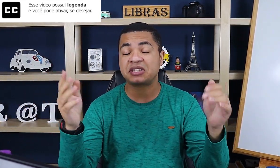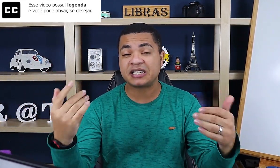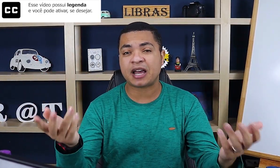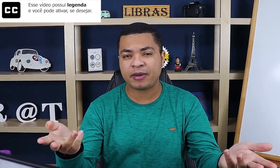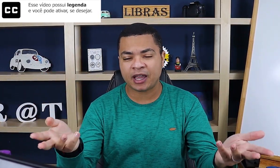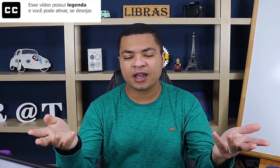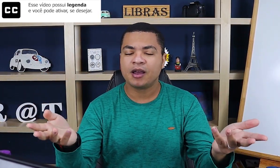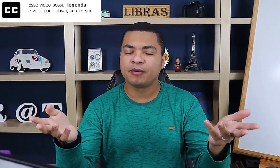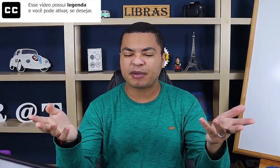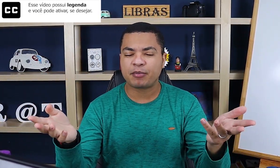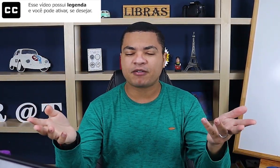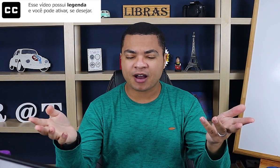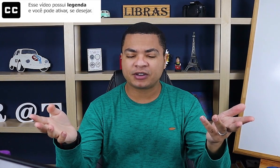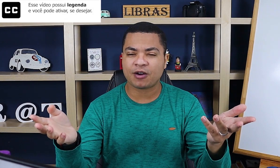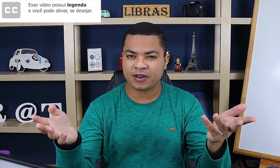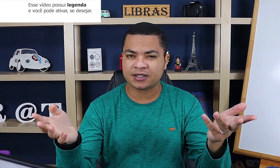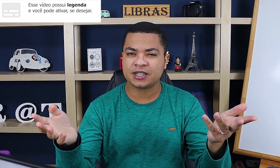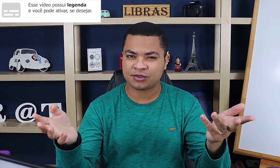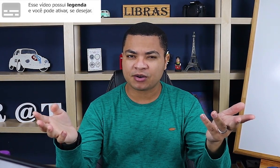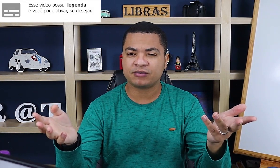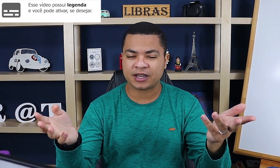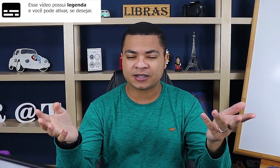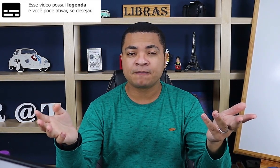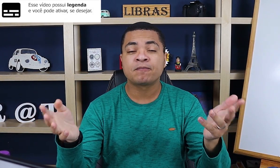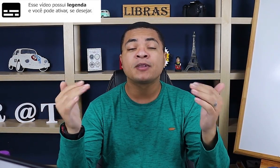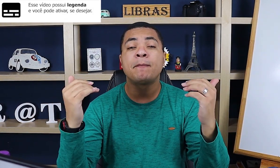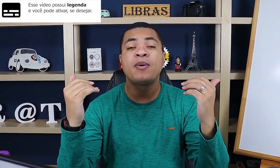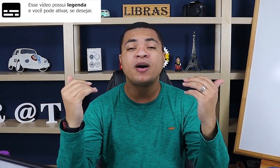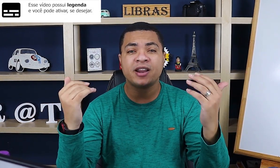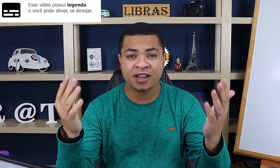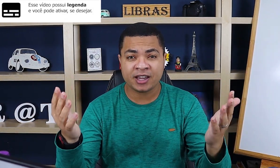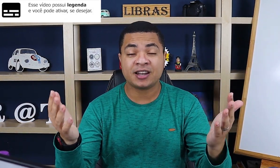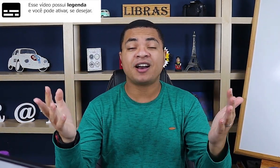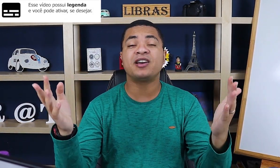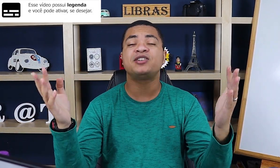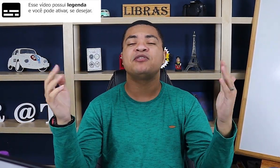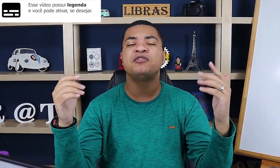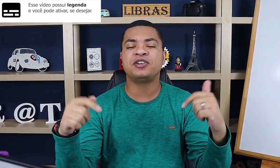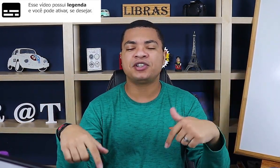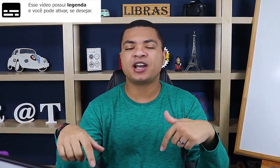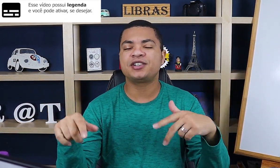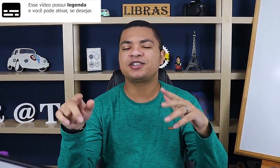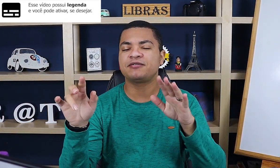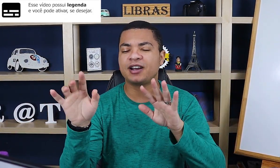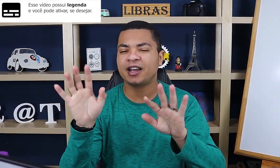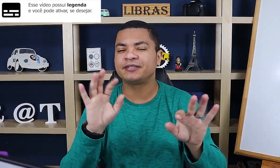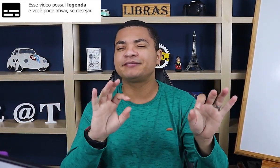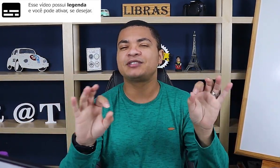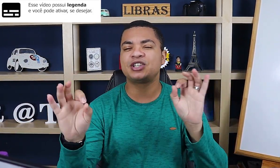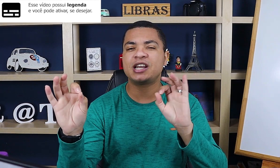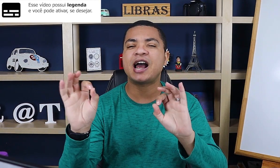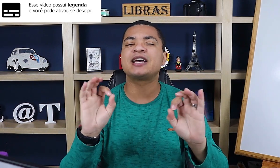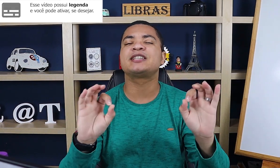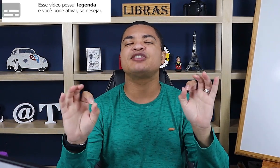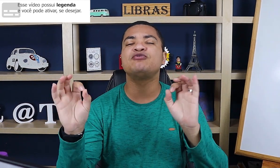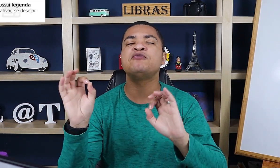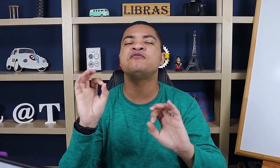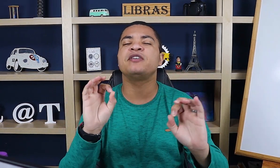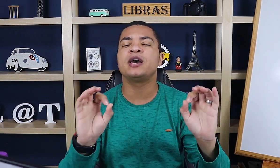sem saber? Bem provável que talvez isso aconteça. Porém, na aula de hoje, a gente vai tirar essa dúvida